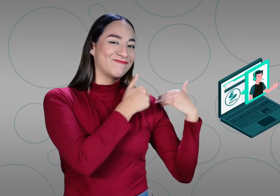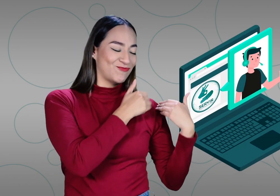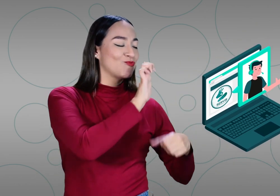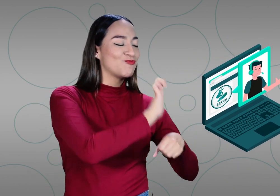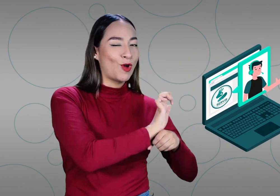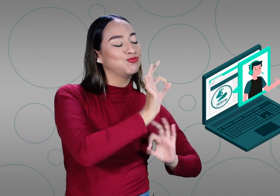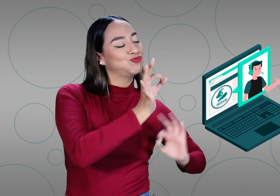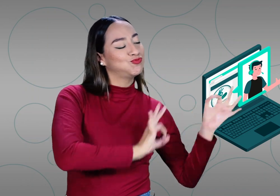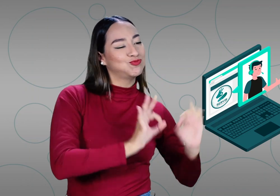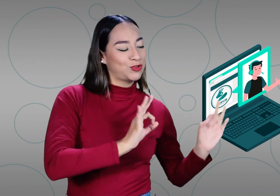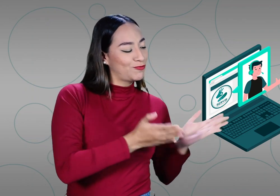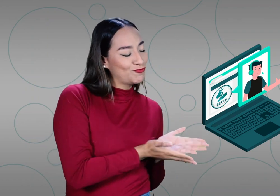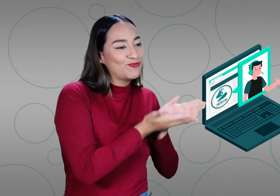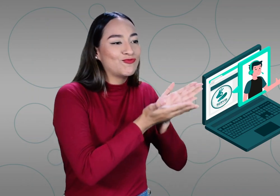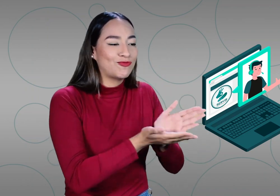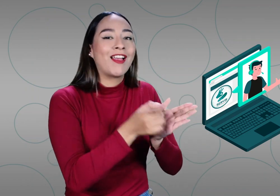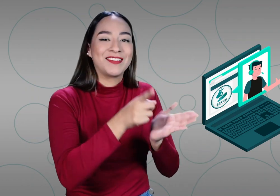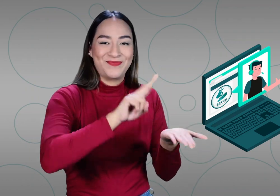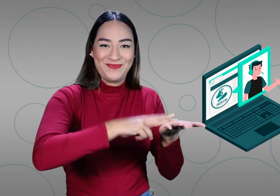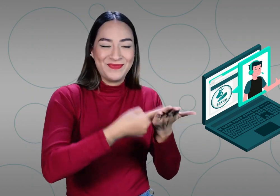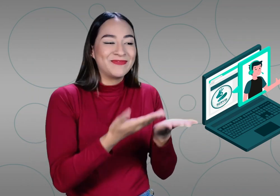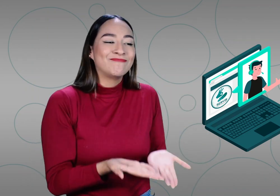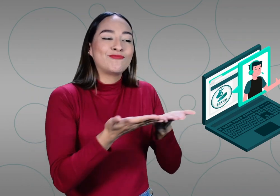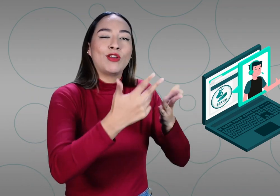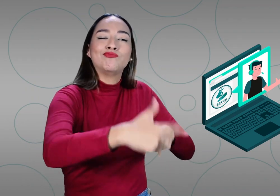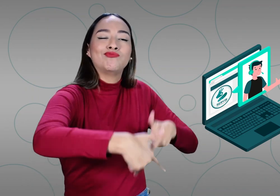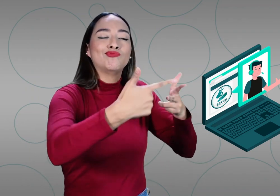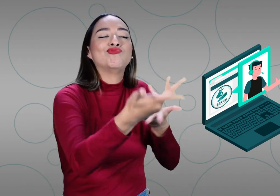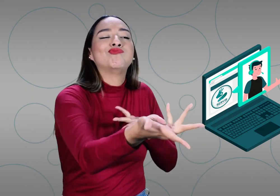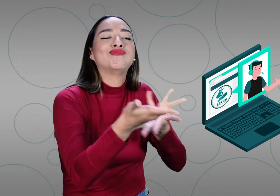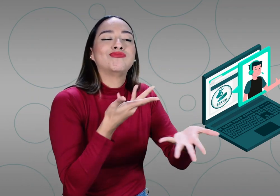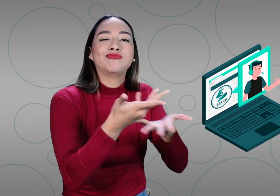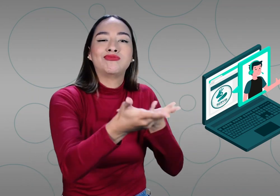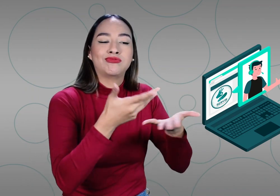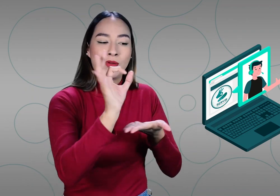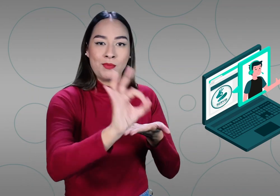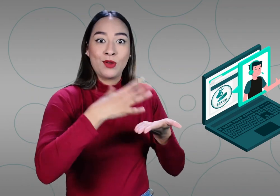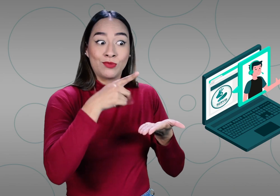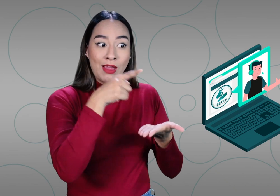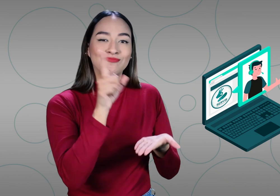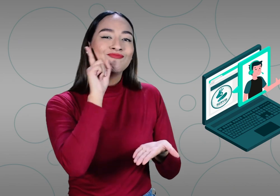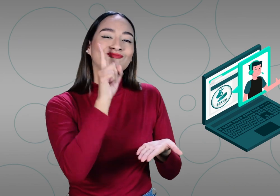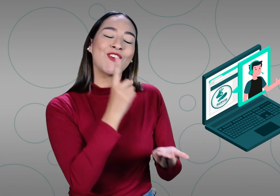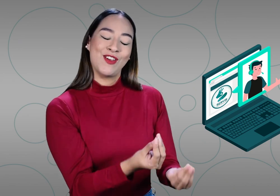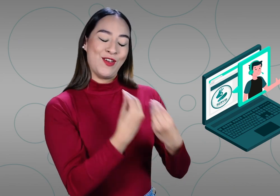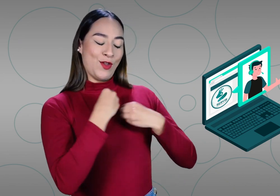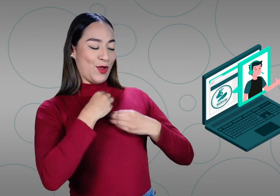funcionario o empleado de la organización quien accede y entrega la información al sordo con la mediación de un intérprete, lo cual permitirá la